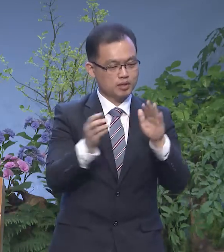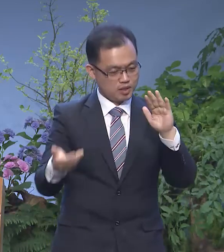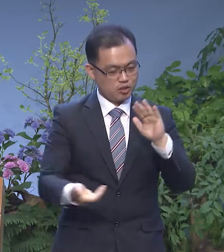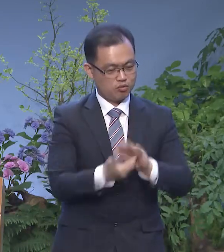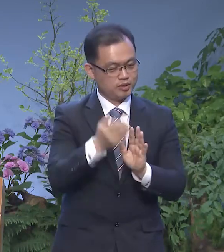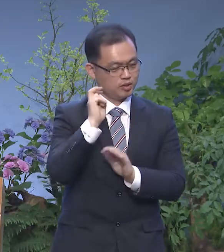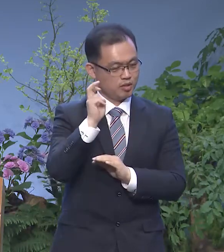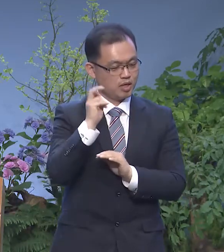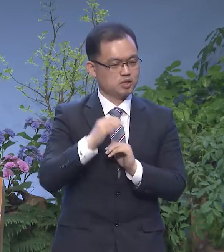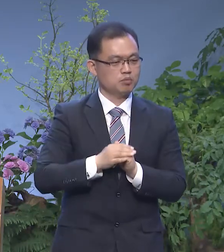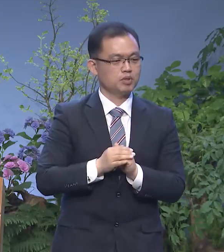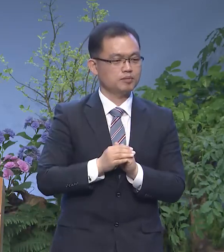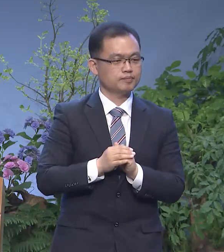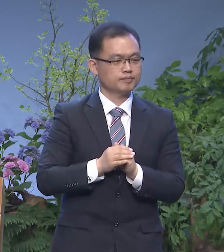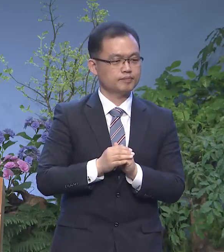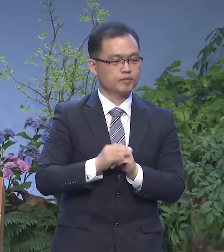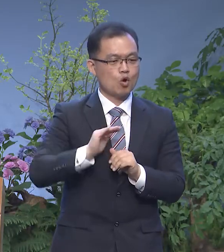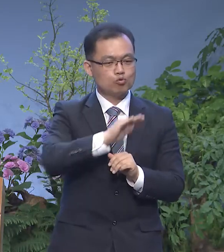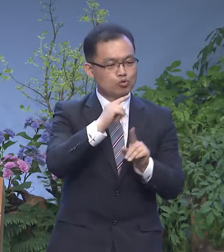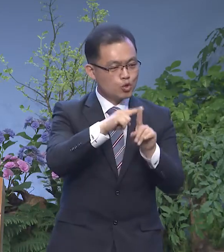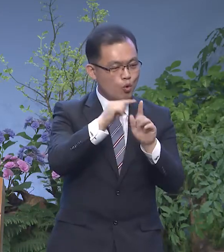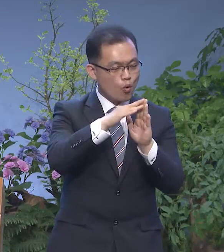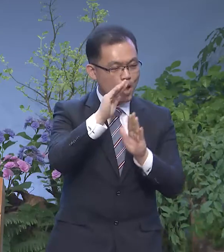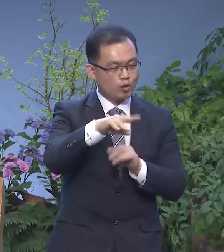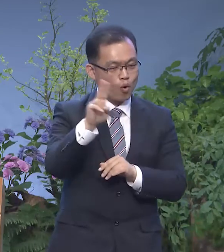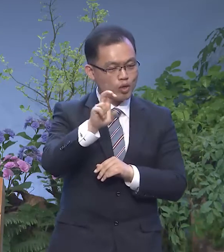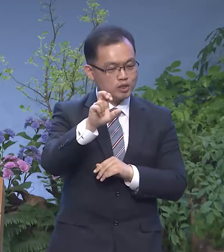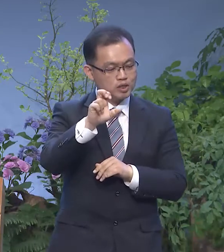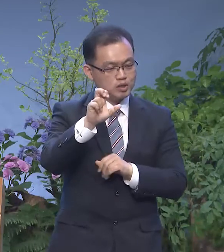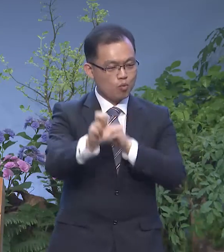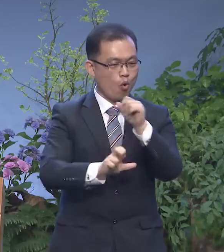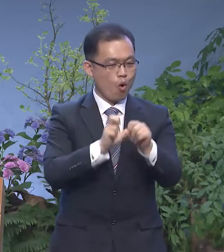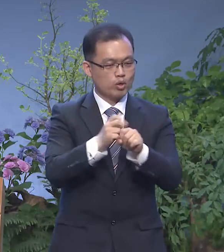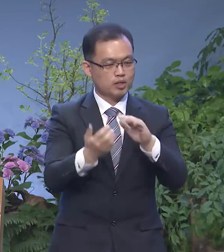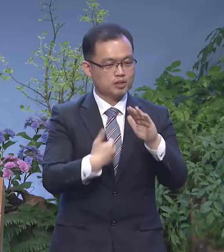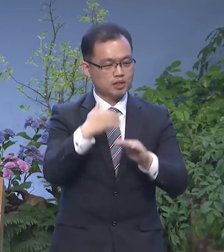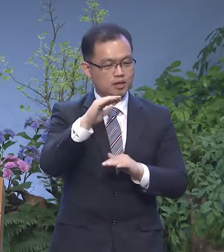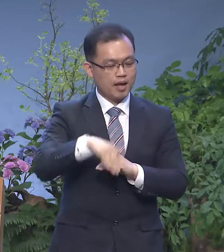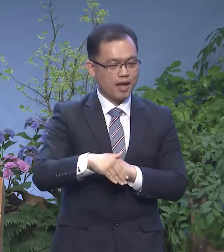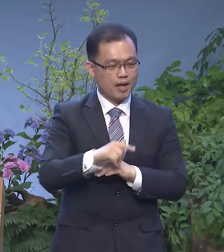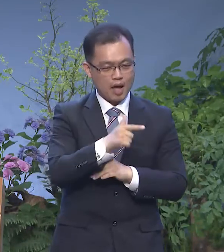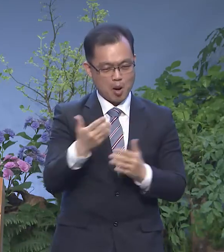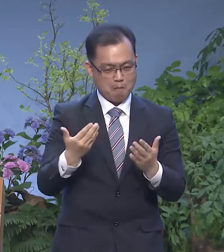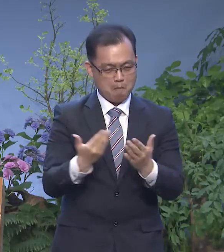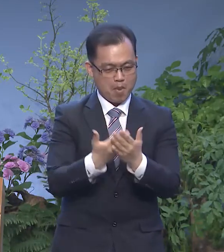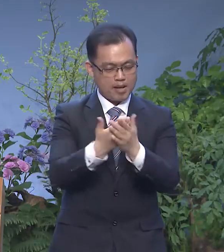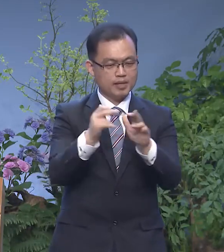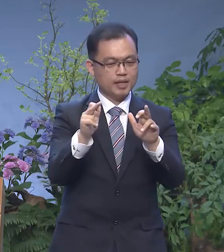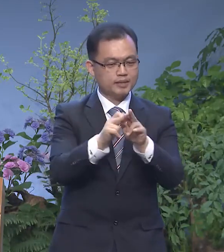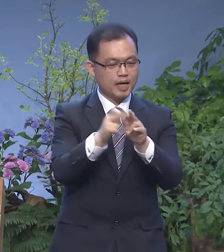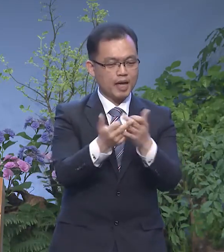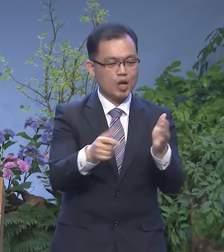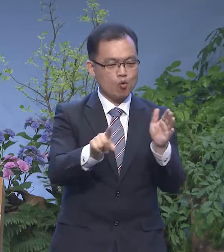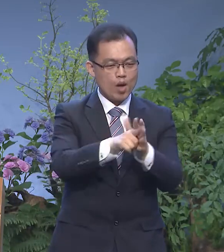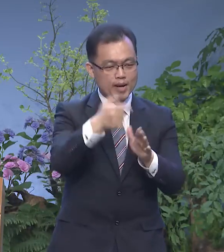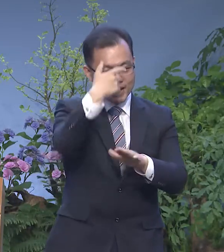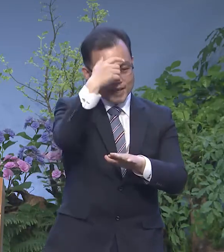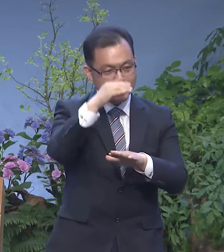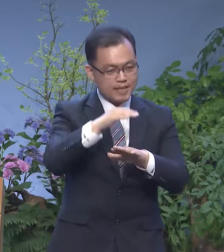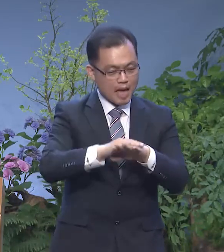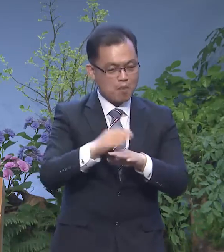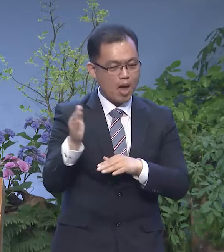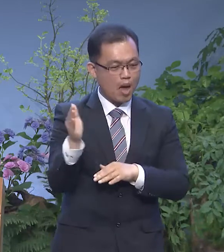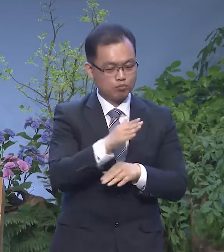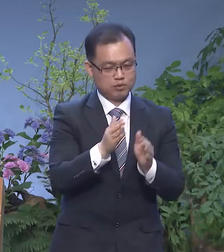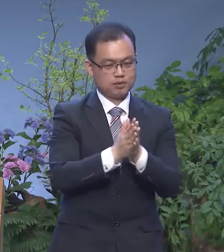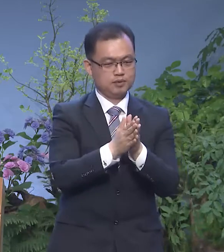우리 교회도 25년 전에 아주 작은 우리 친구들 발달 장애인들을 위한 예배 공간으로부터